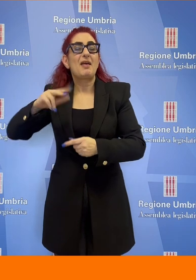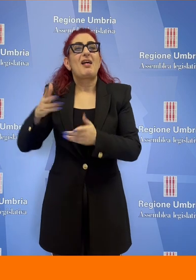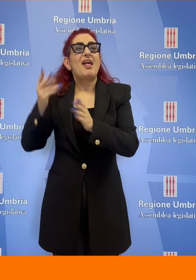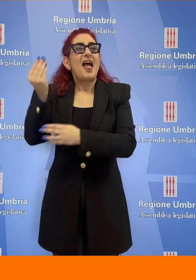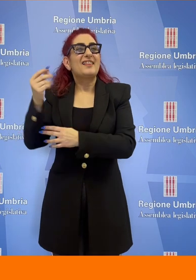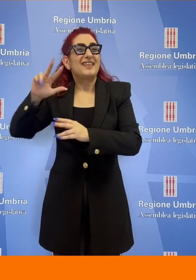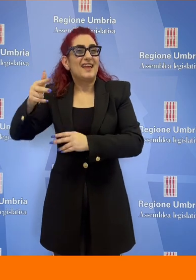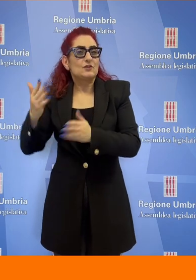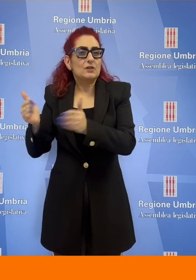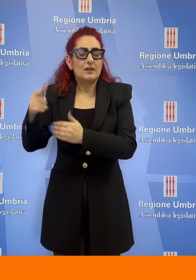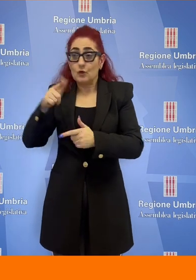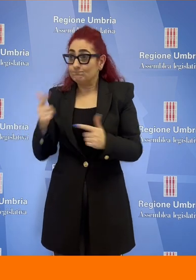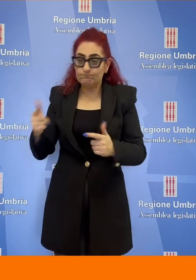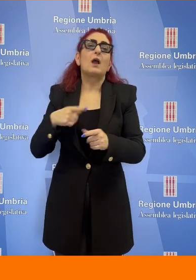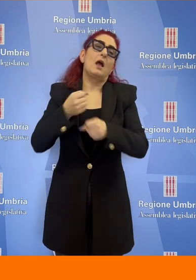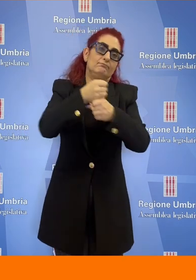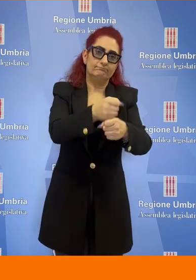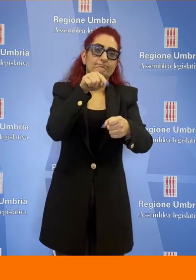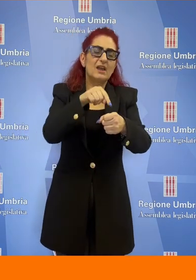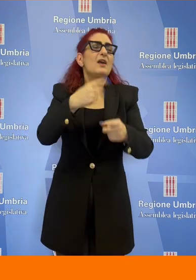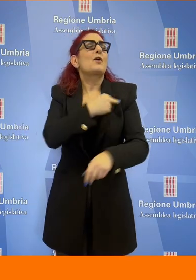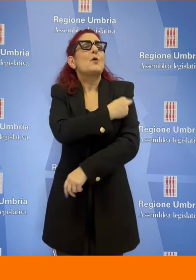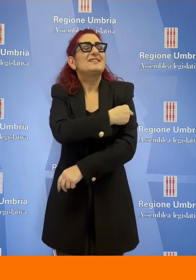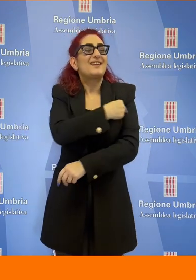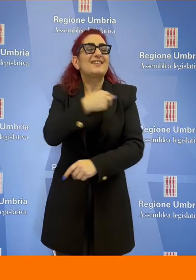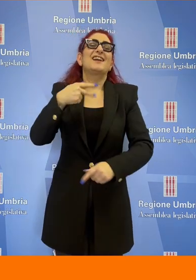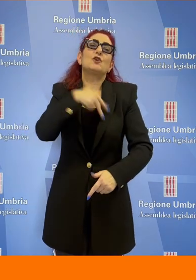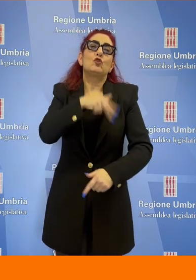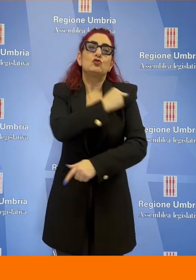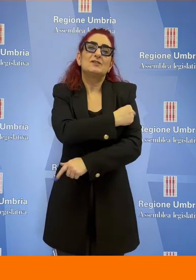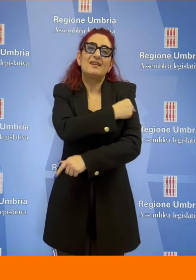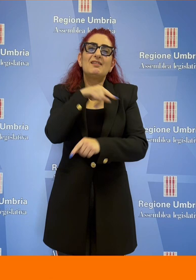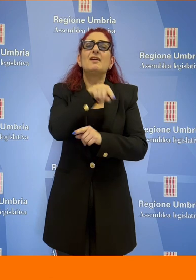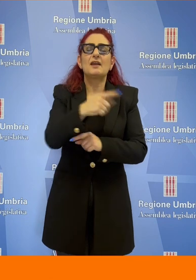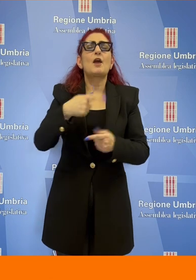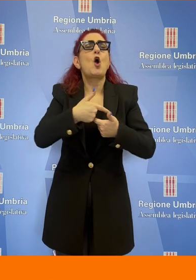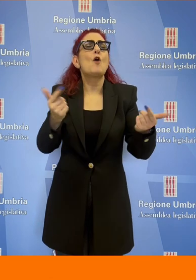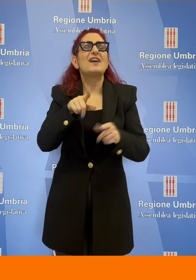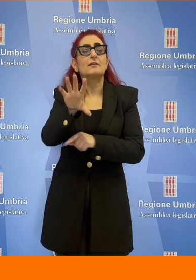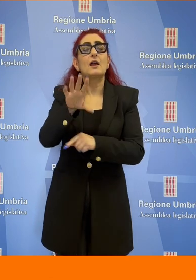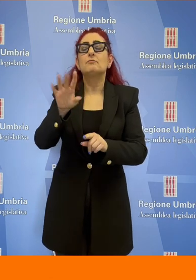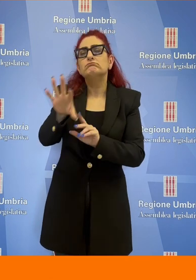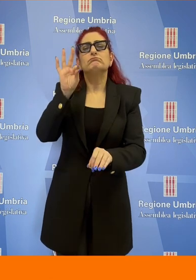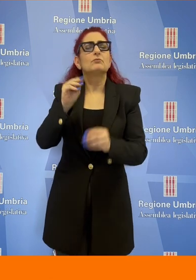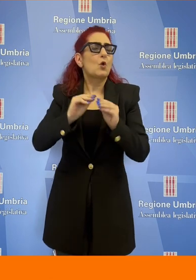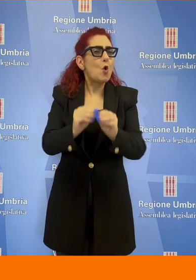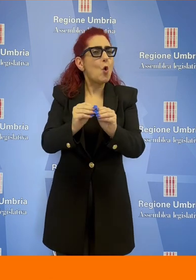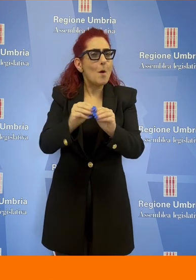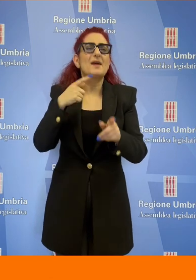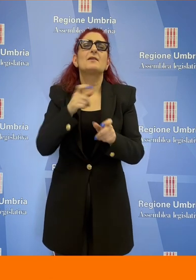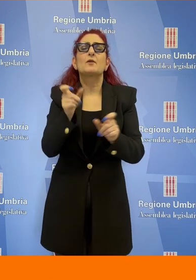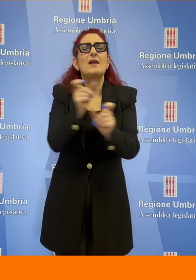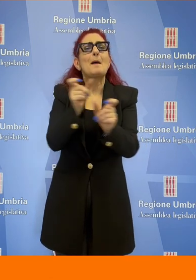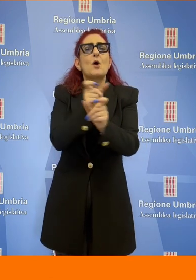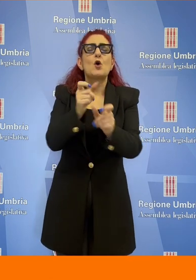del terzo settore. In caso di esternalizzazione dei servizi sanitari e sociosanitari, l'offerta economicamente più vantaggiosa viene individuata